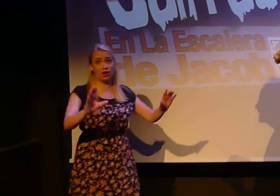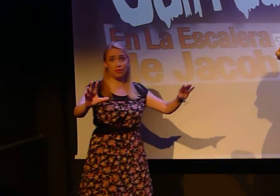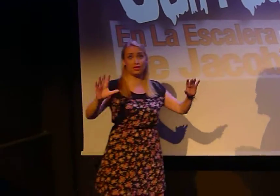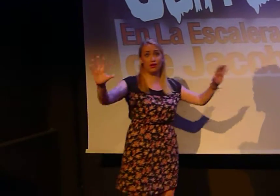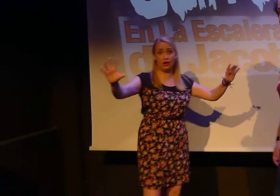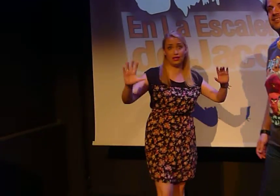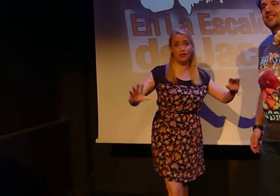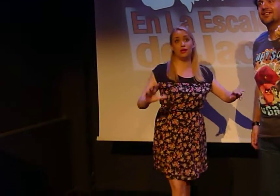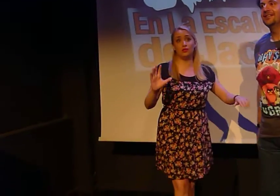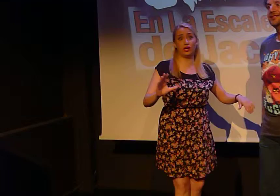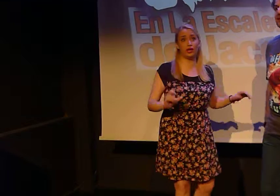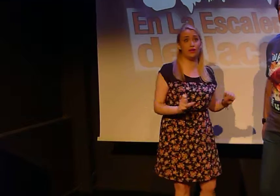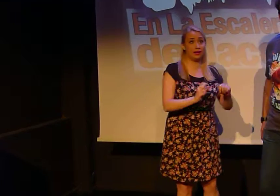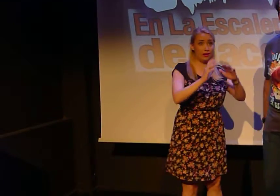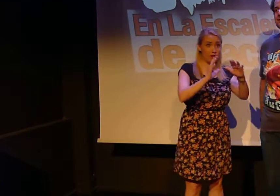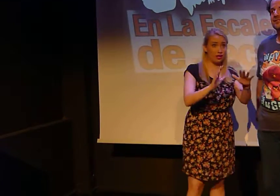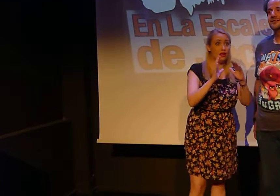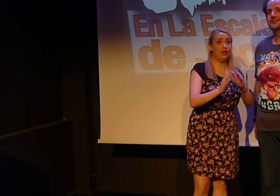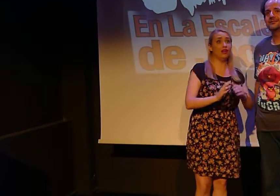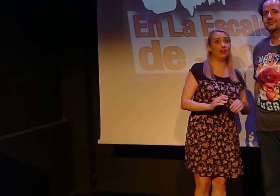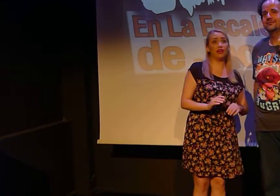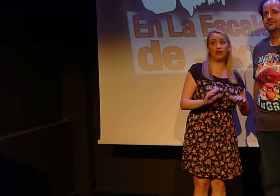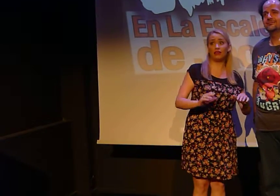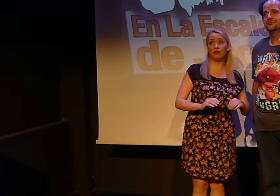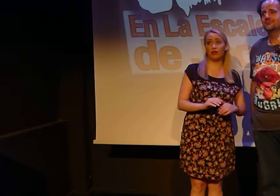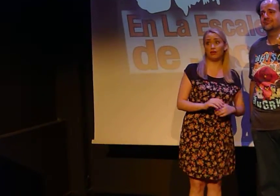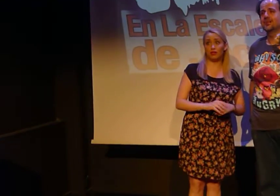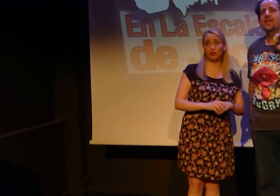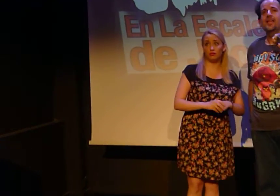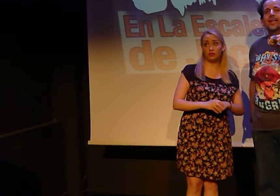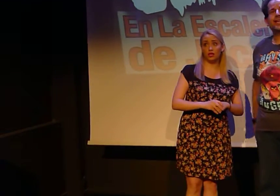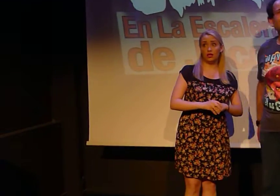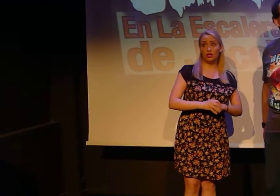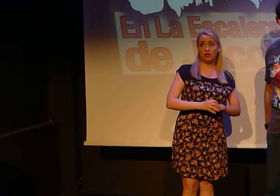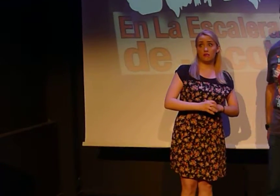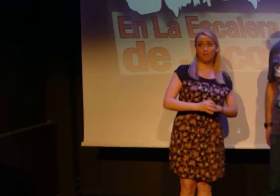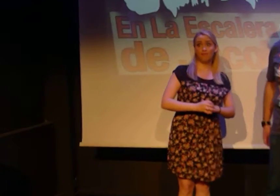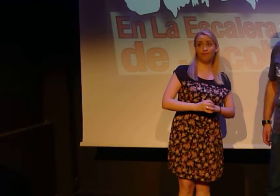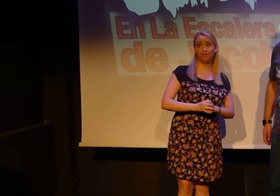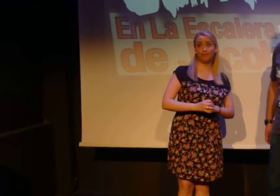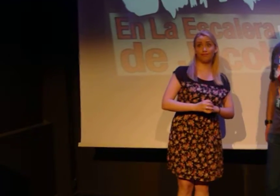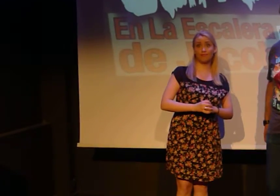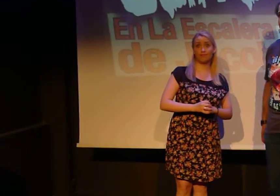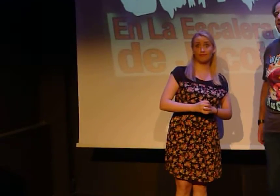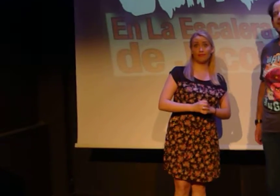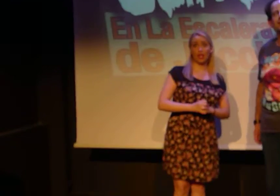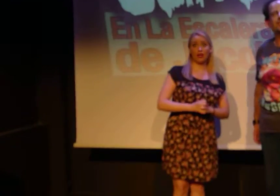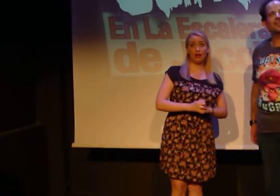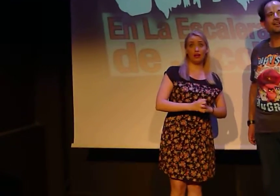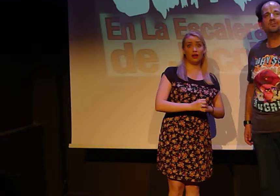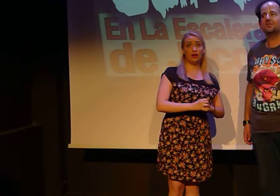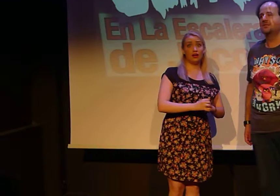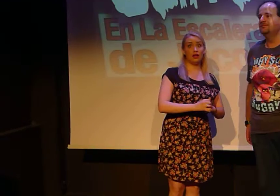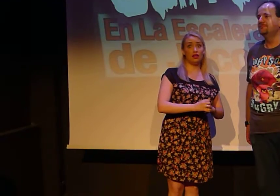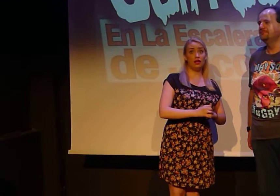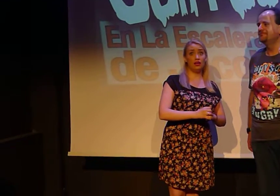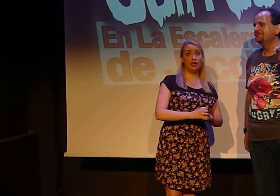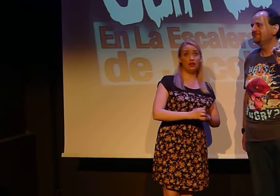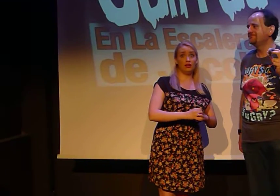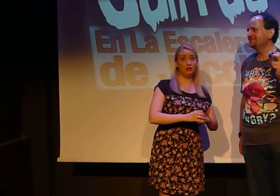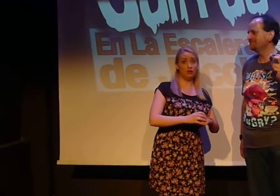que creo que lo que ha pasado aquí es muy grave. Creo que ya sé lo que ha pasado. ¿Que mi agente se ha portado bien y ha venido a gente de Hollywood?